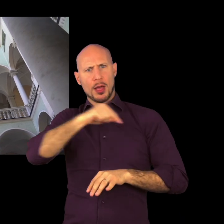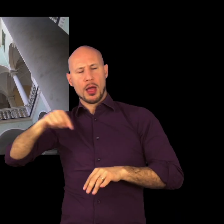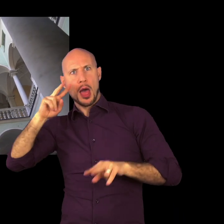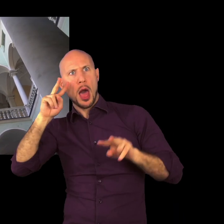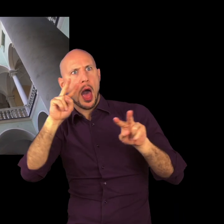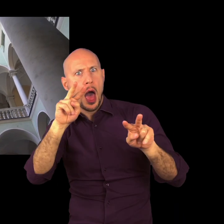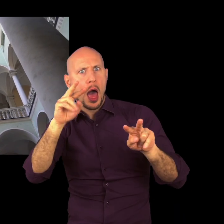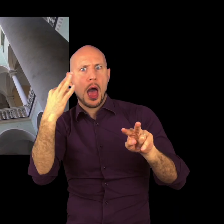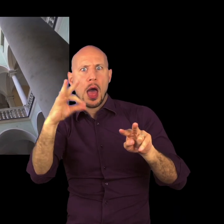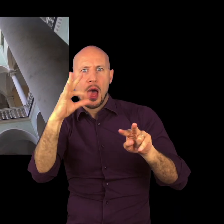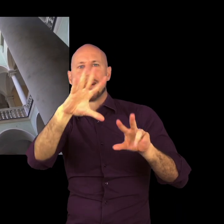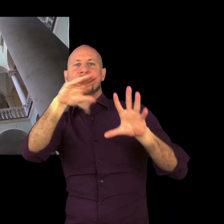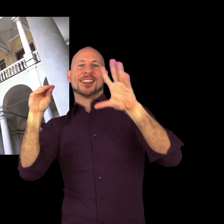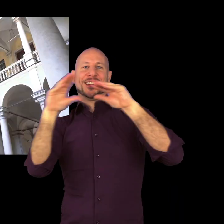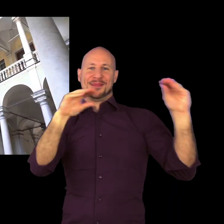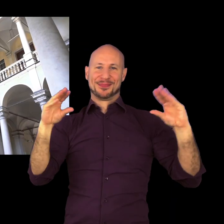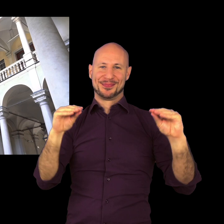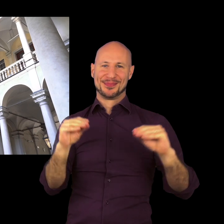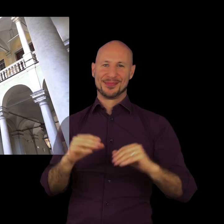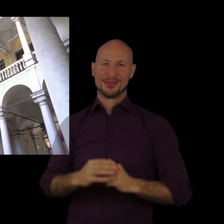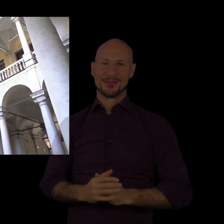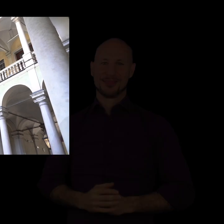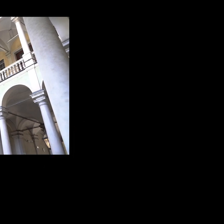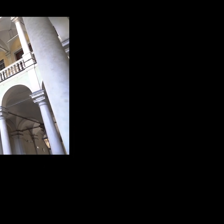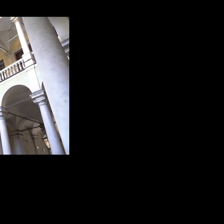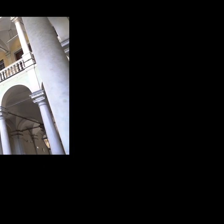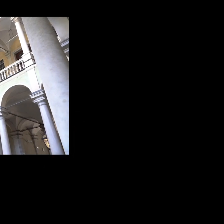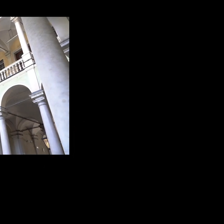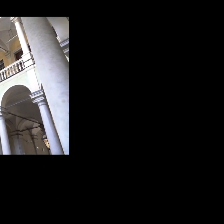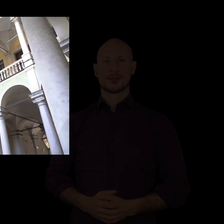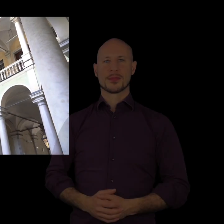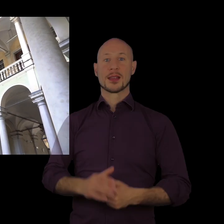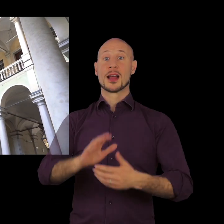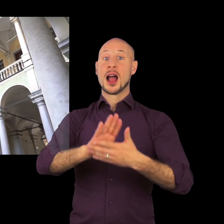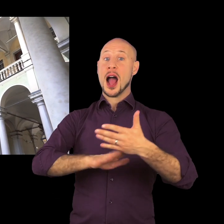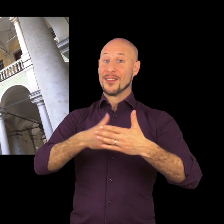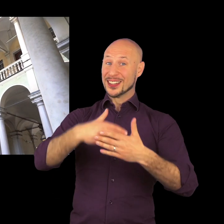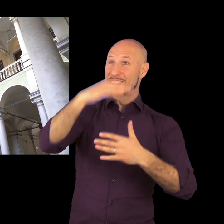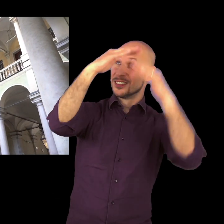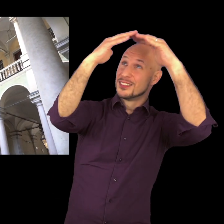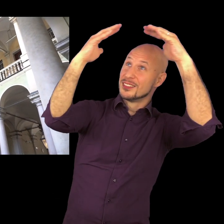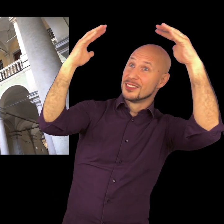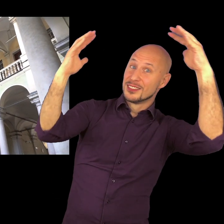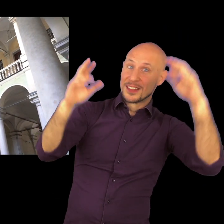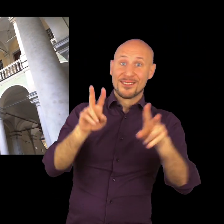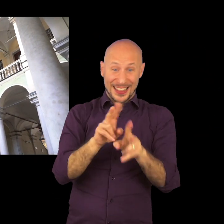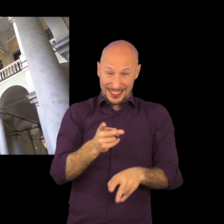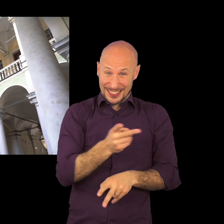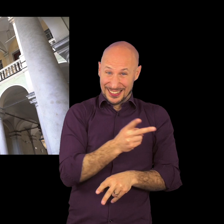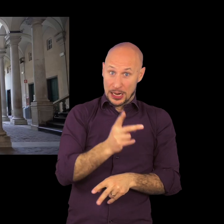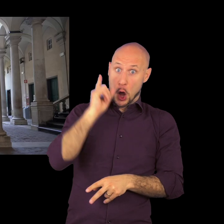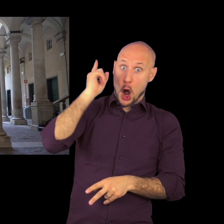che poi sarà ripresa anche in future dimore genovesi e aristocratiche. Il promotore però della parte